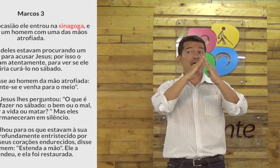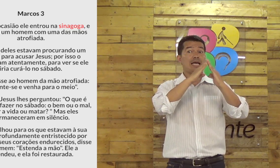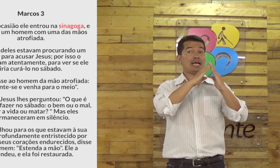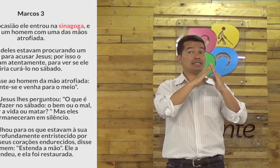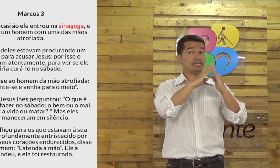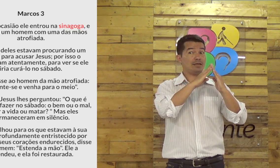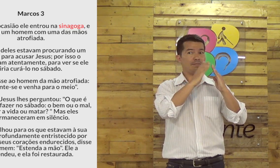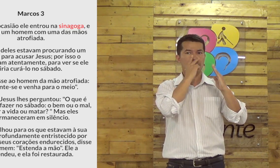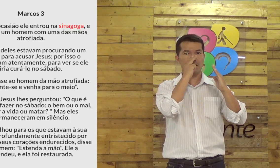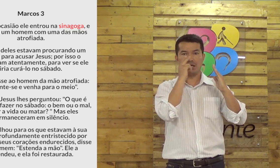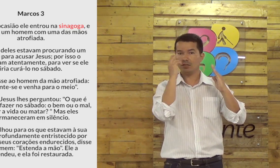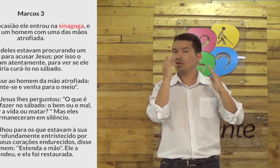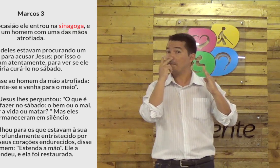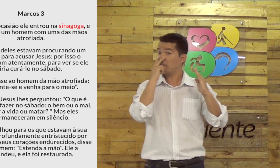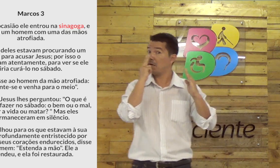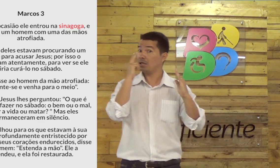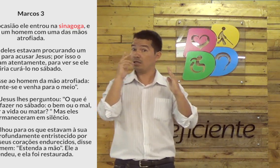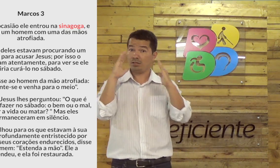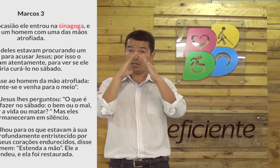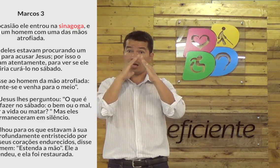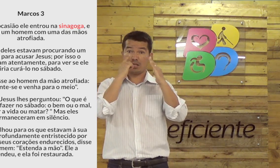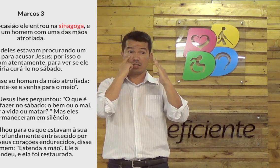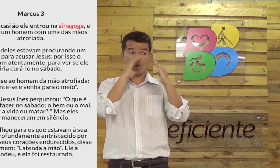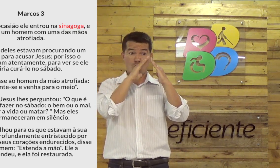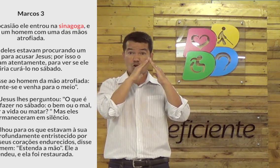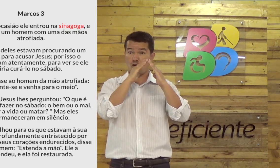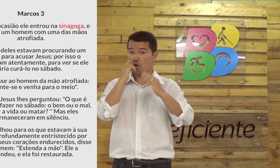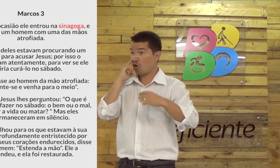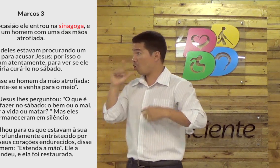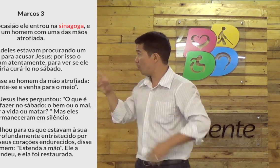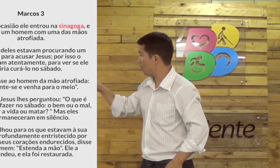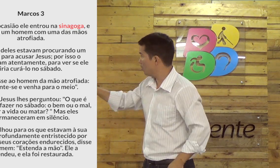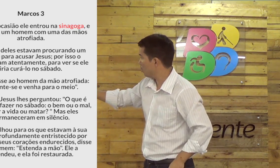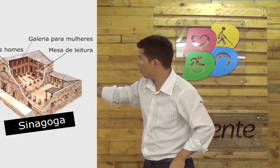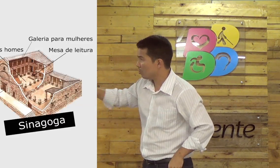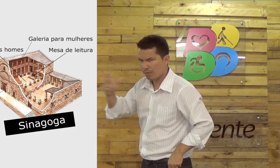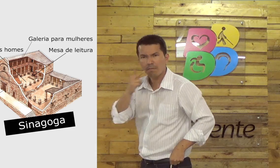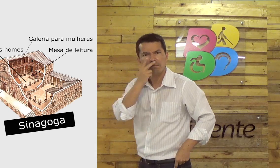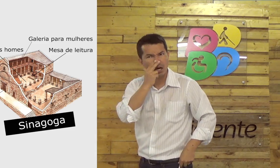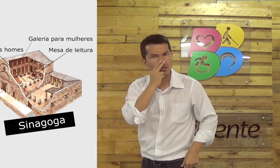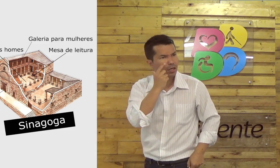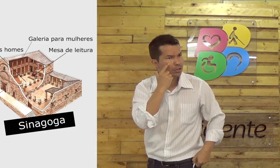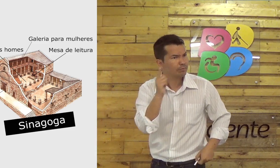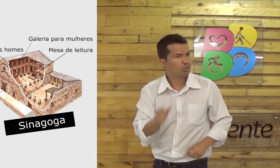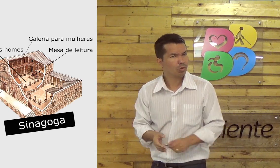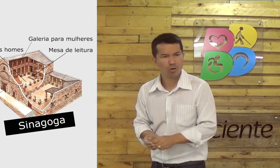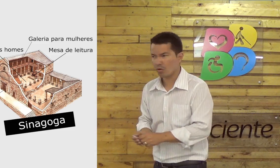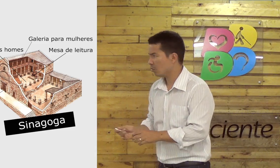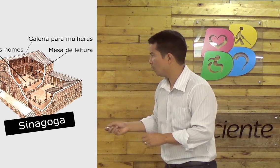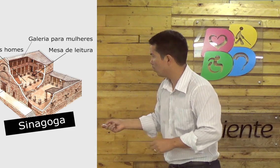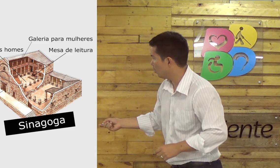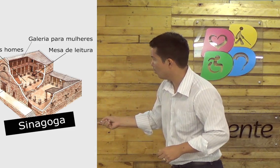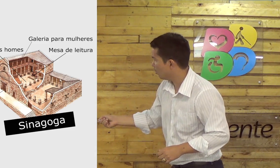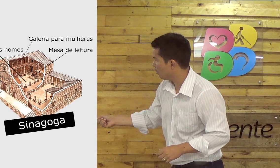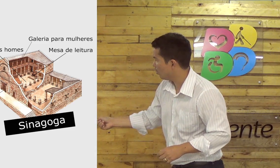um dia, eles construíram uma espécie de casa. Olha só. Parece uma casa, né? Olha o desenho ali.